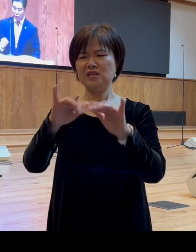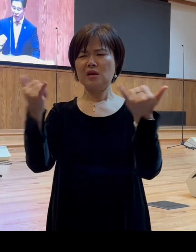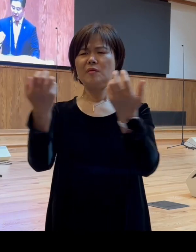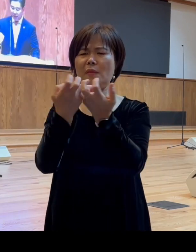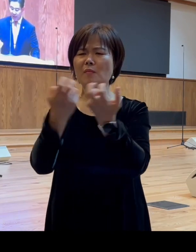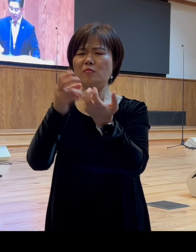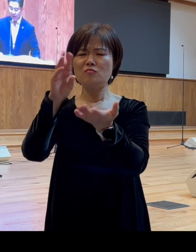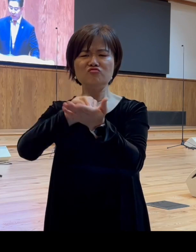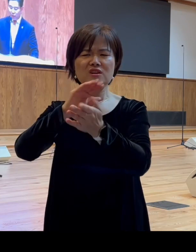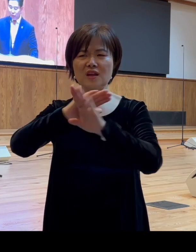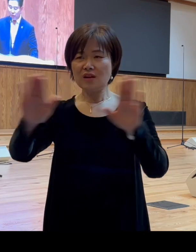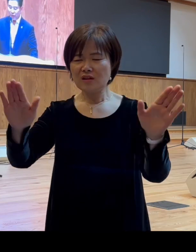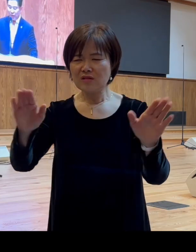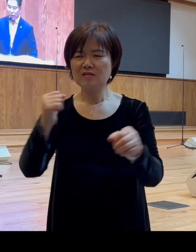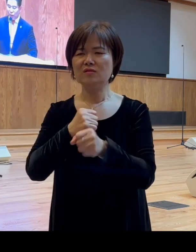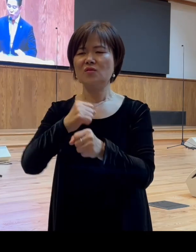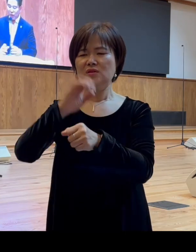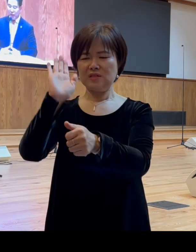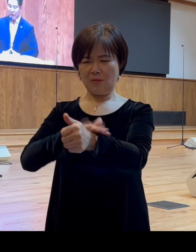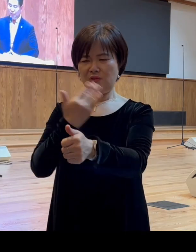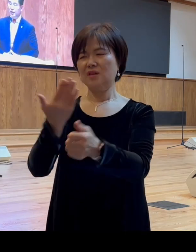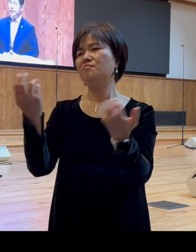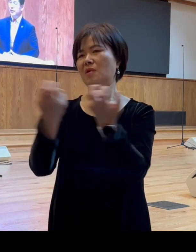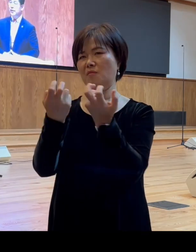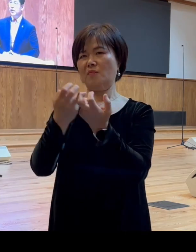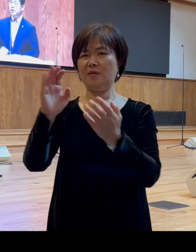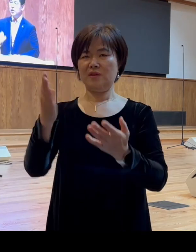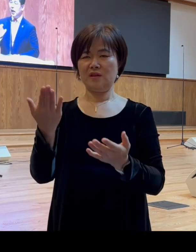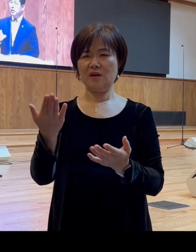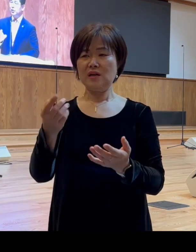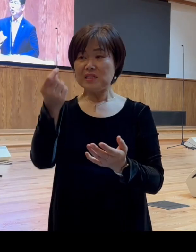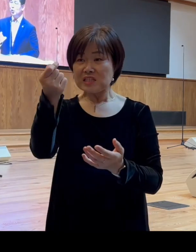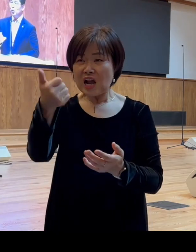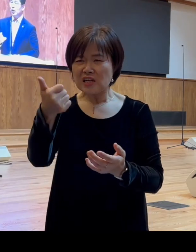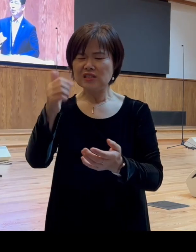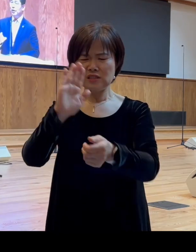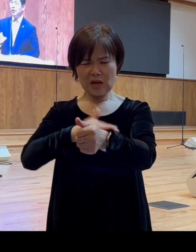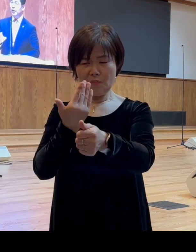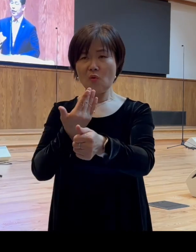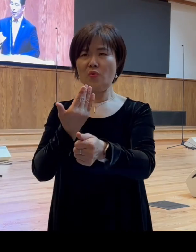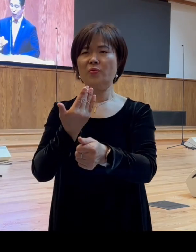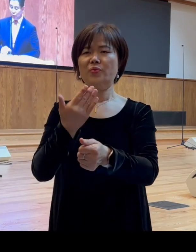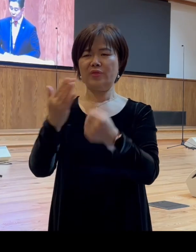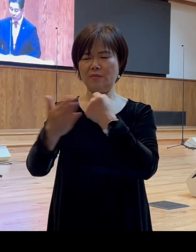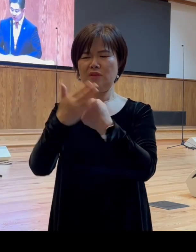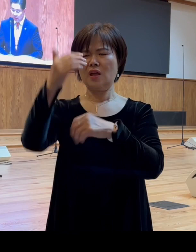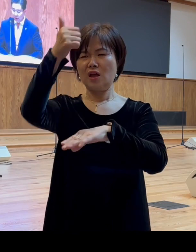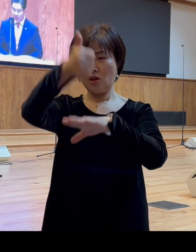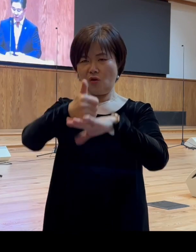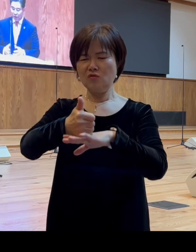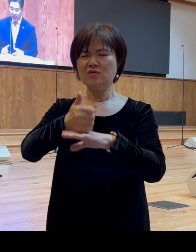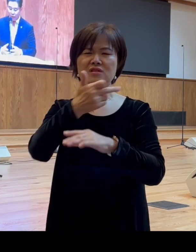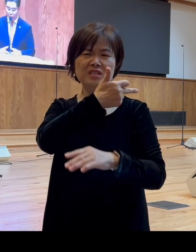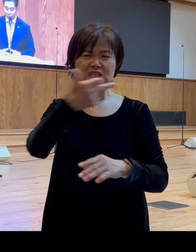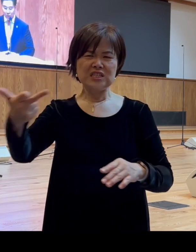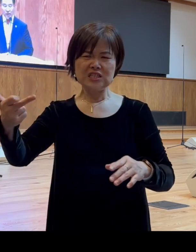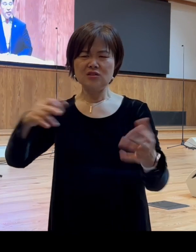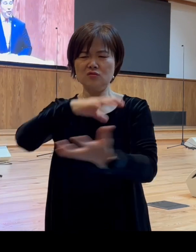해결하는 것도 경솔한 일입니다 그 작은 경솔함이 결국 엄청난 소동을 일으키고 다른